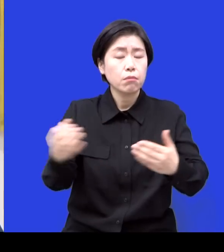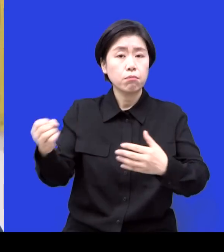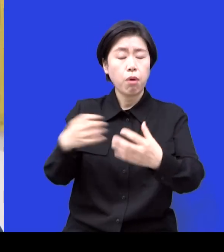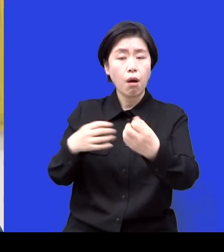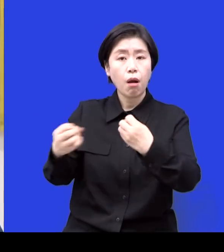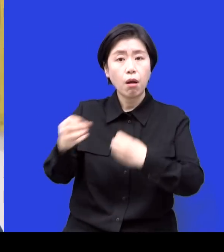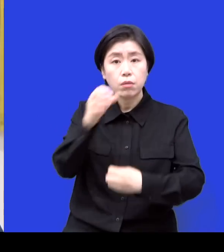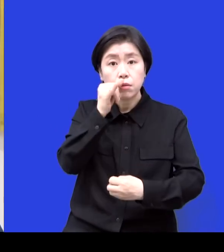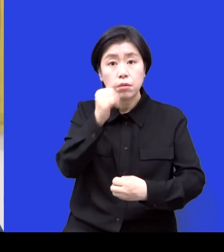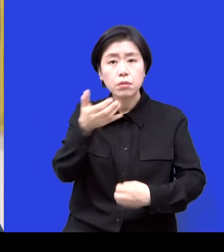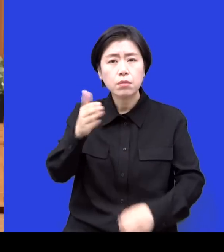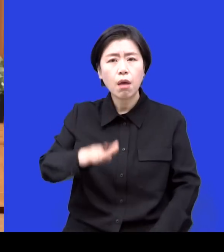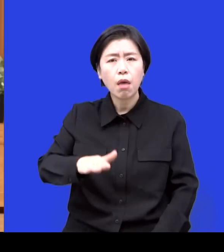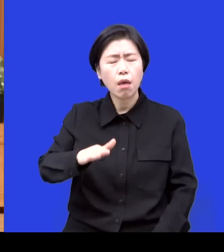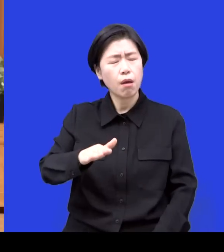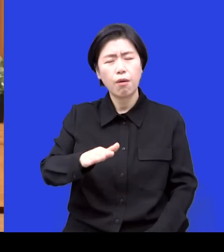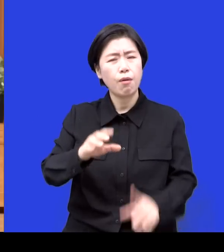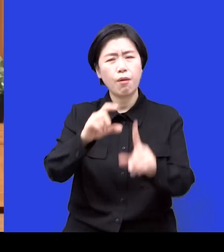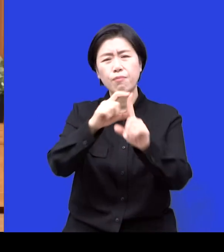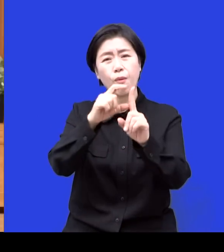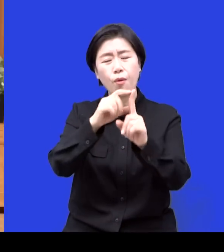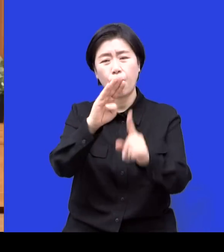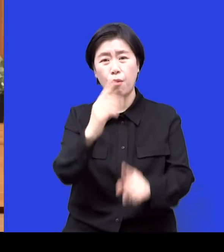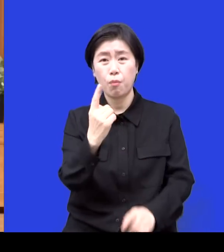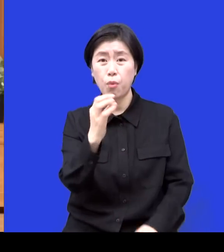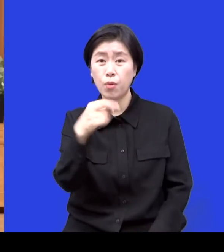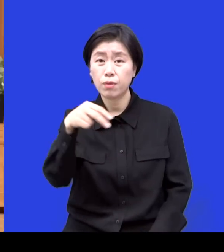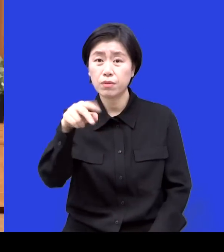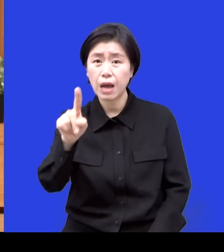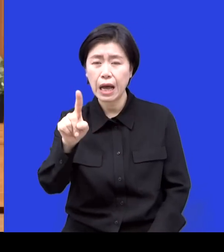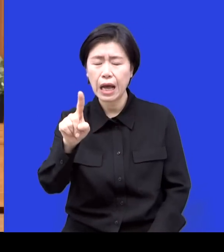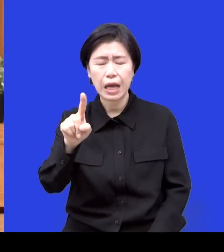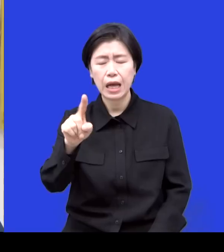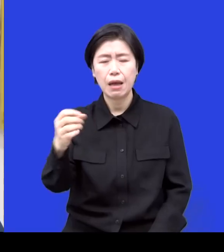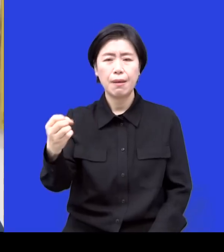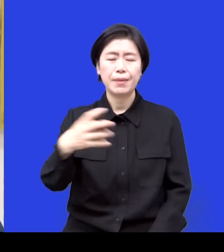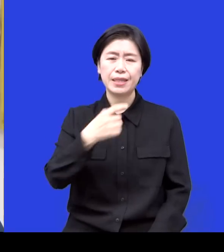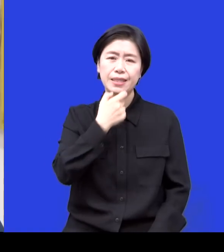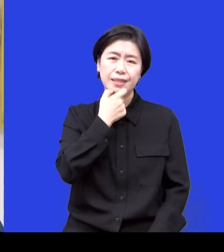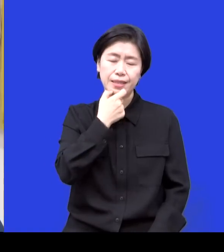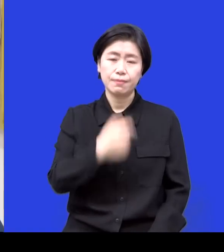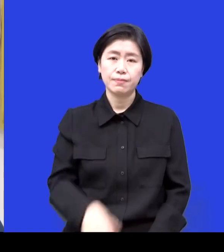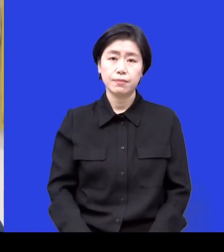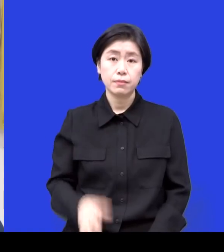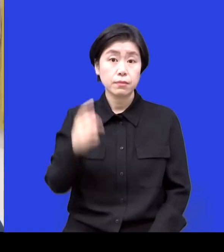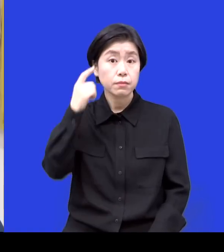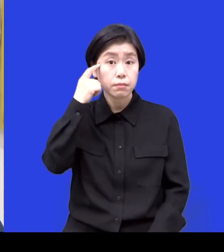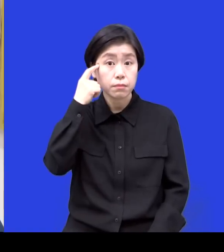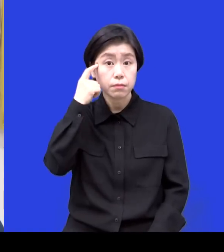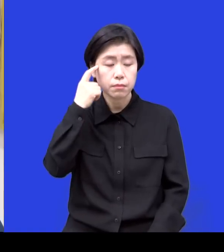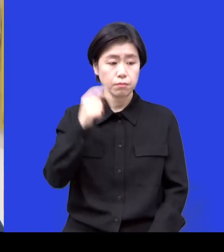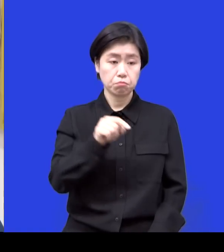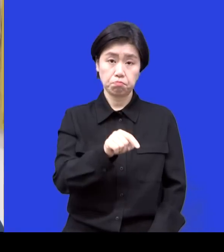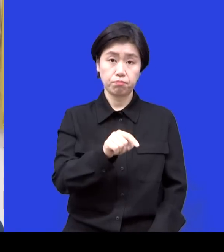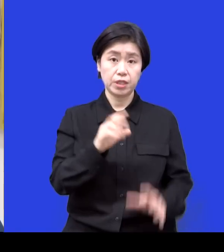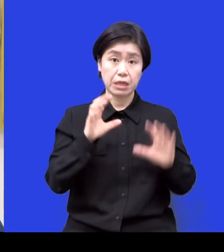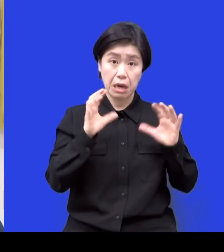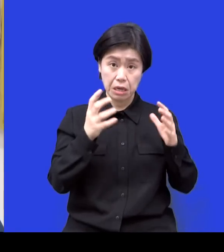죄송하지만 싫어요. 그래요. 민망하죠. 맞아요. 말씀하신 것처럼 맞아요. 아이들과 생활을 하고 읽다